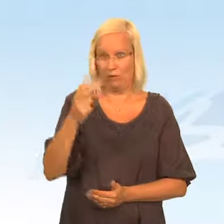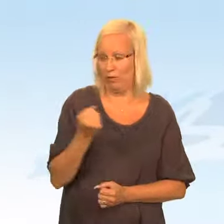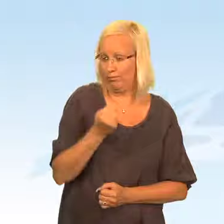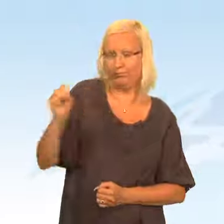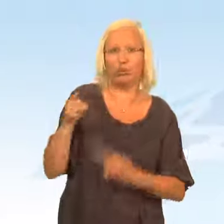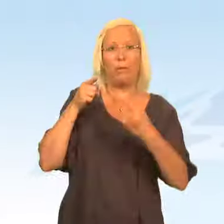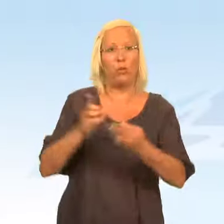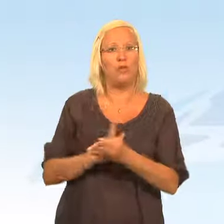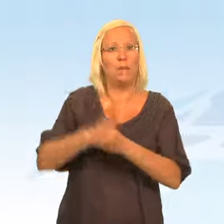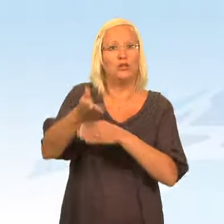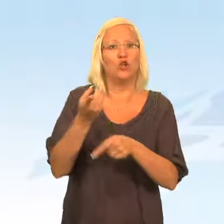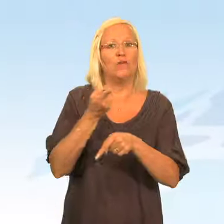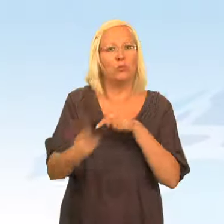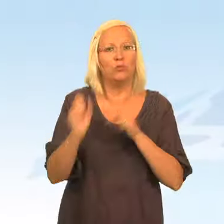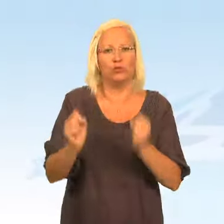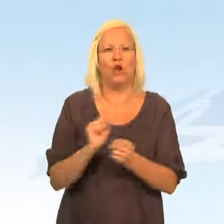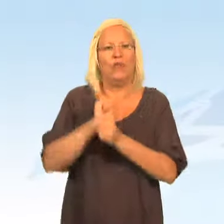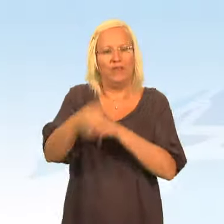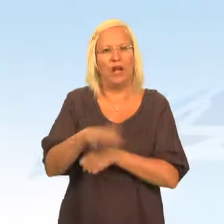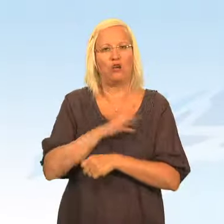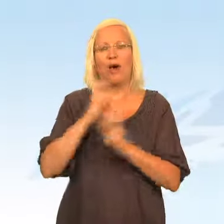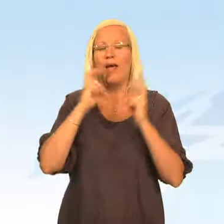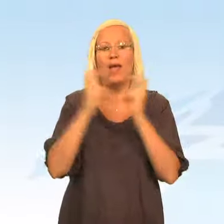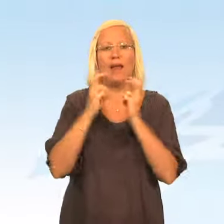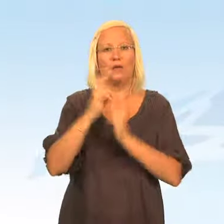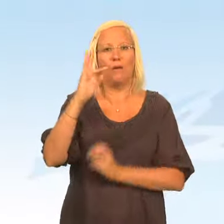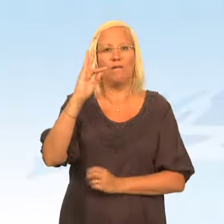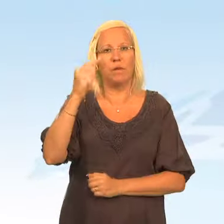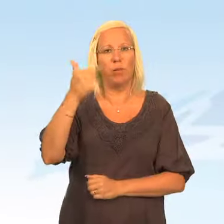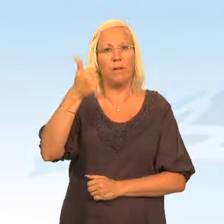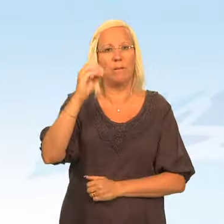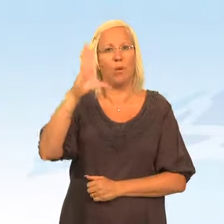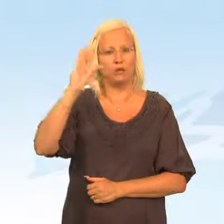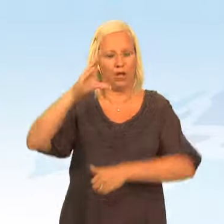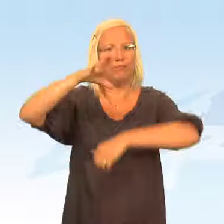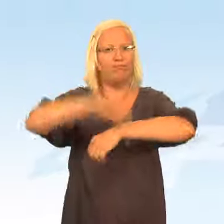Män som bryter mot besöksförbud ska kunna tvingas bära elektronisk fotboja.